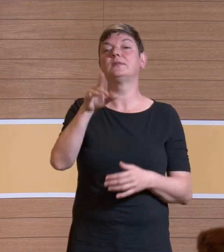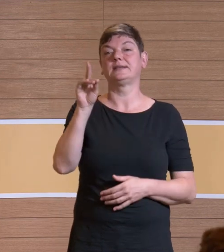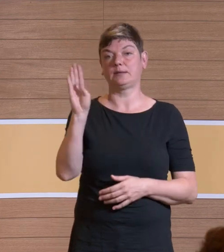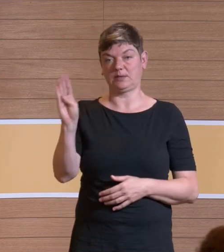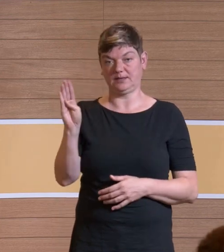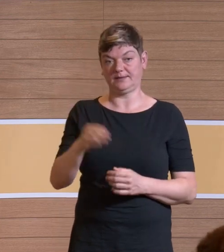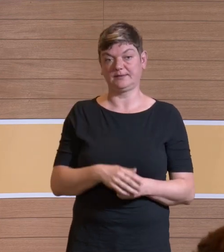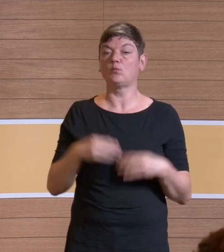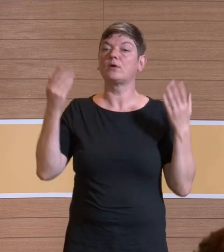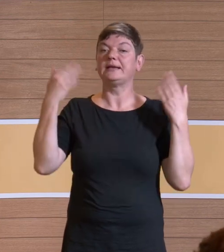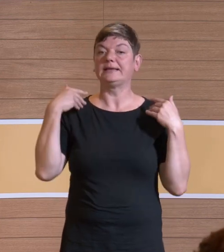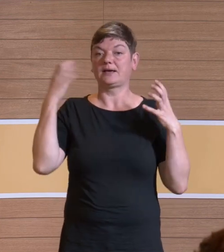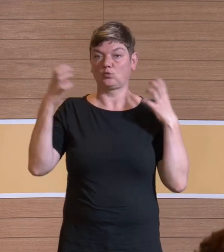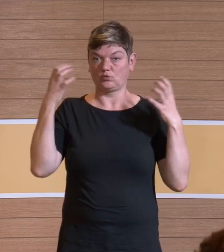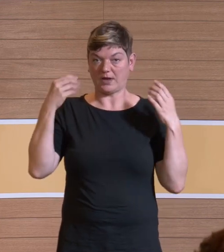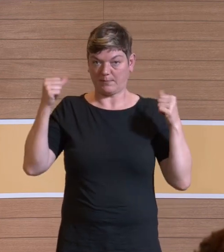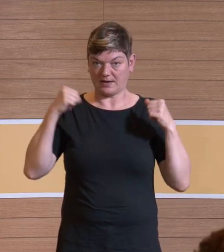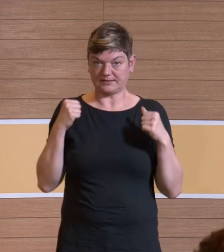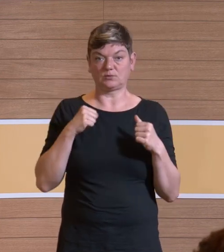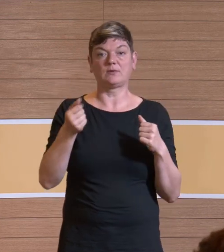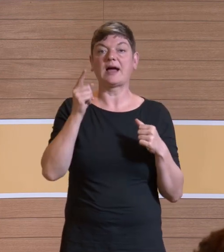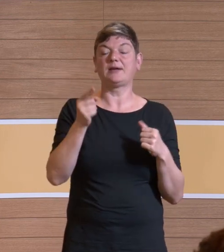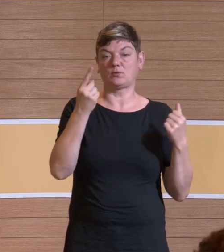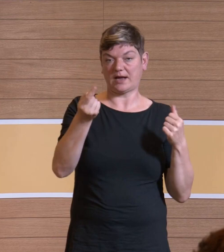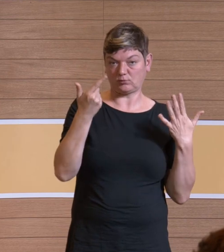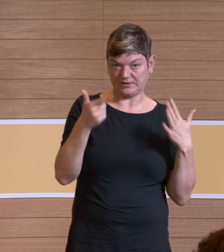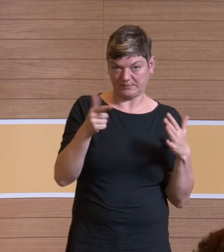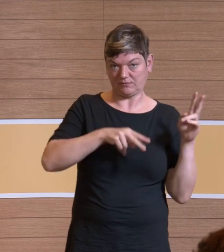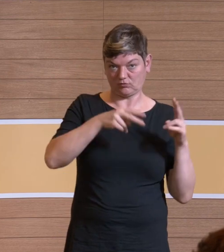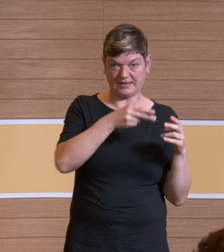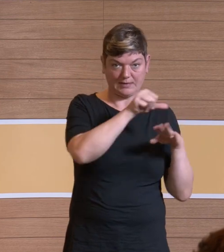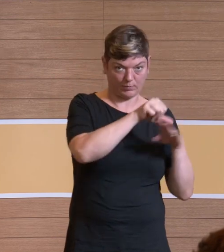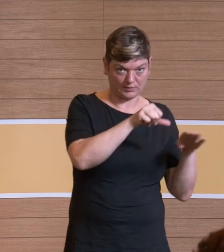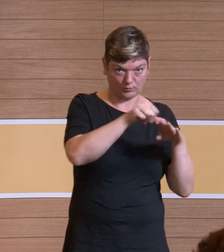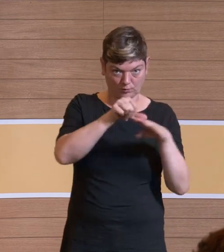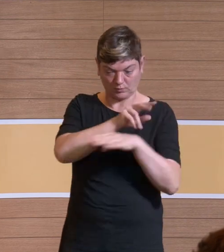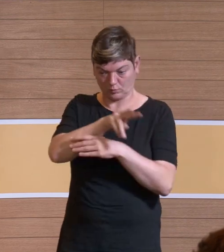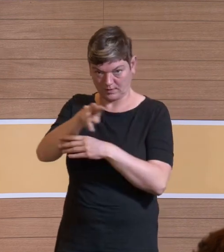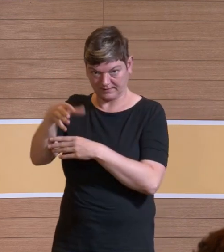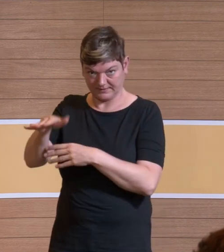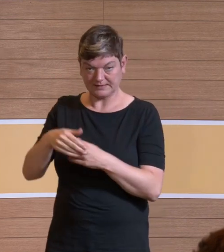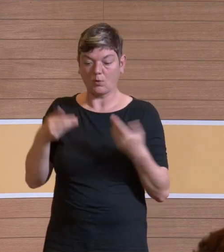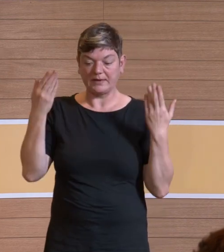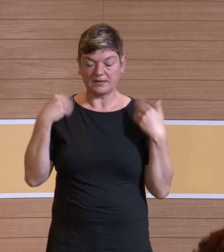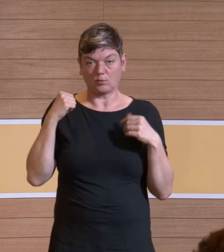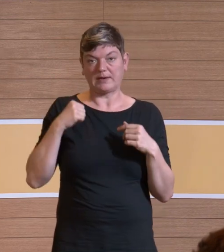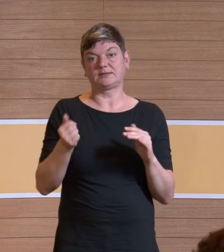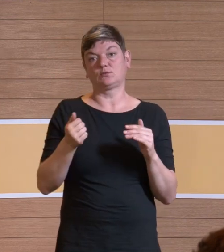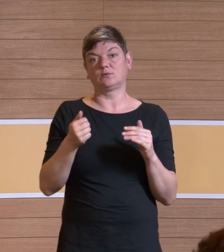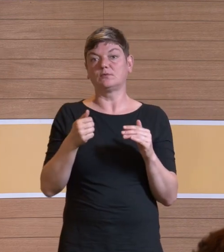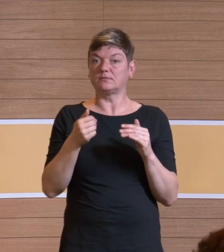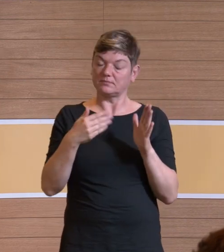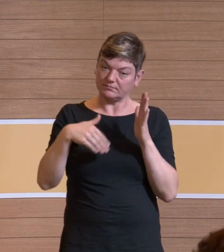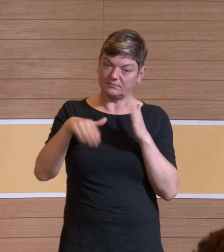ist die Hintergrundbelastung aus allen 71 Eingriffen, wir beobachtet haben, wo halt die Hintergrundbelastung erhöht wird, um eben diese fast 15